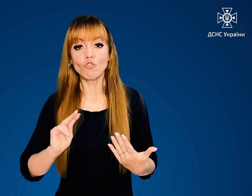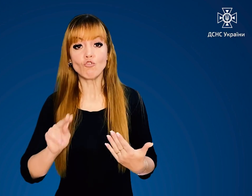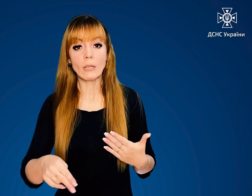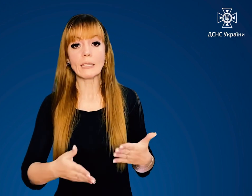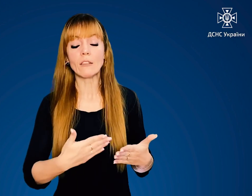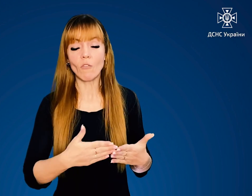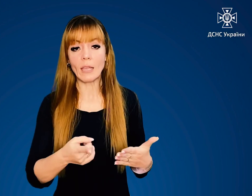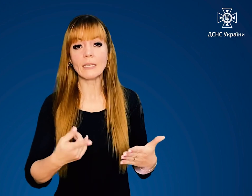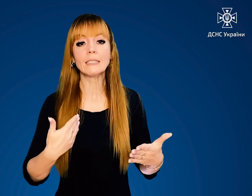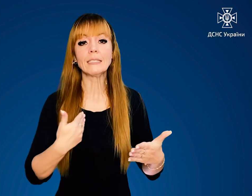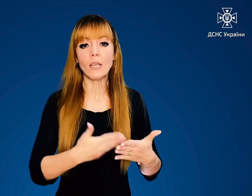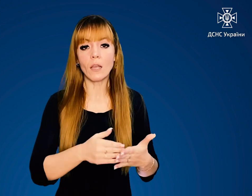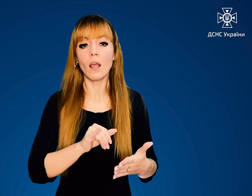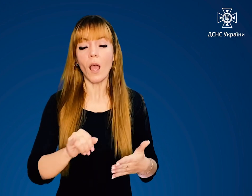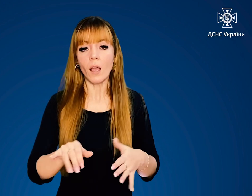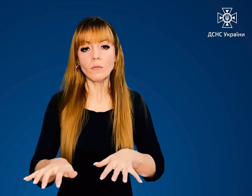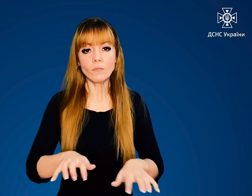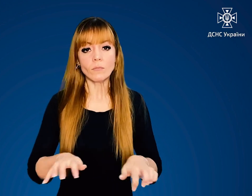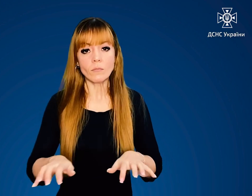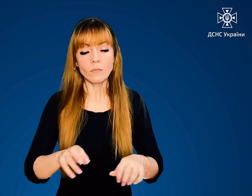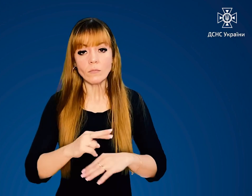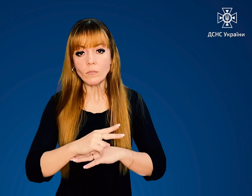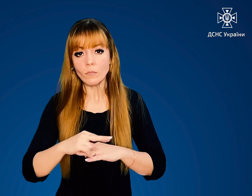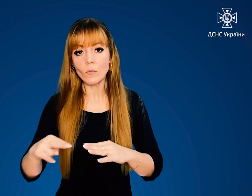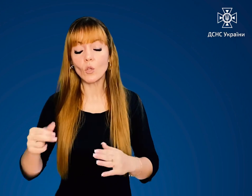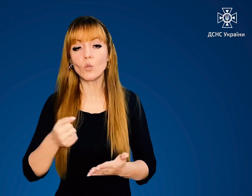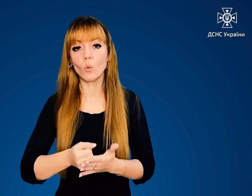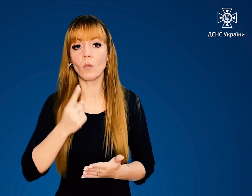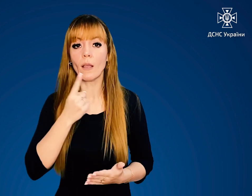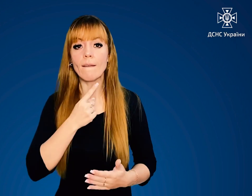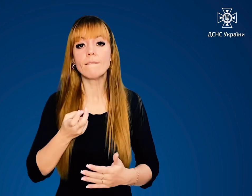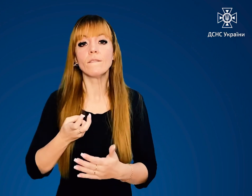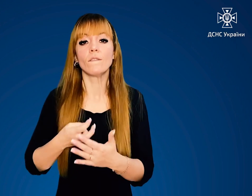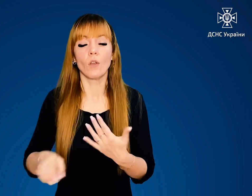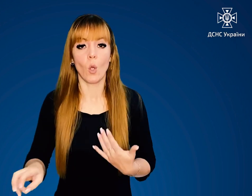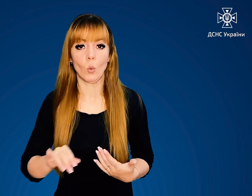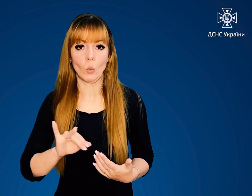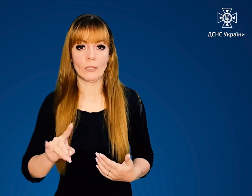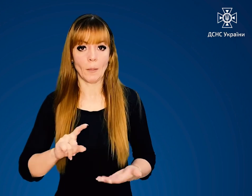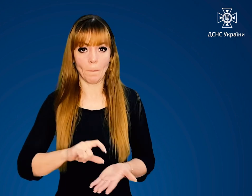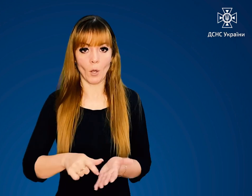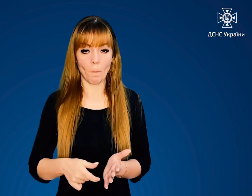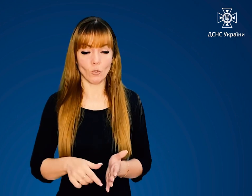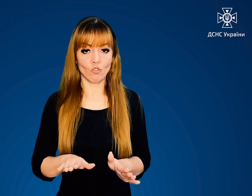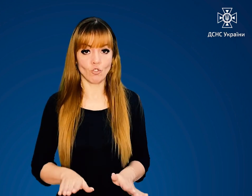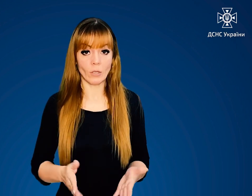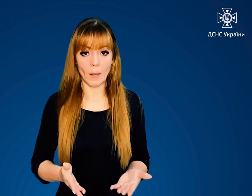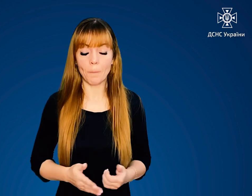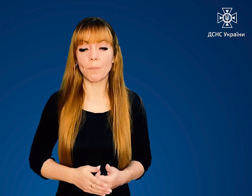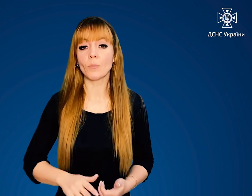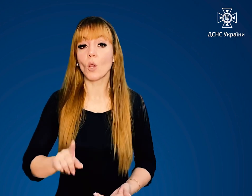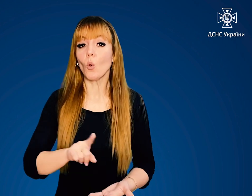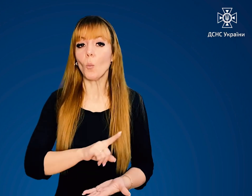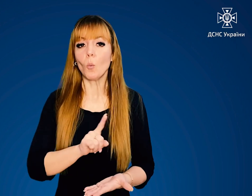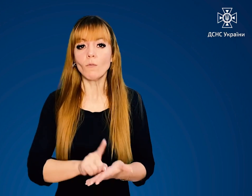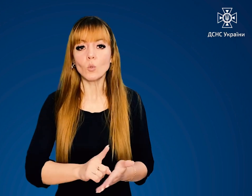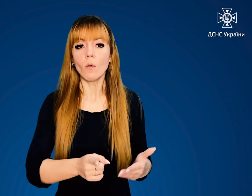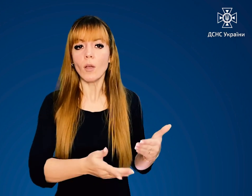зачиніть їх і поповськом, пересувайтеся до виходу із приміщення. Обов'язково зачиніть за